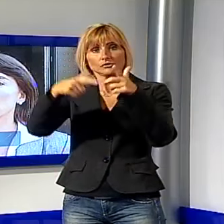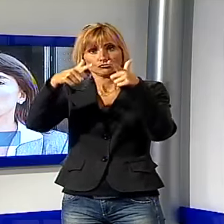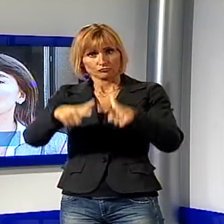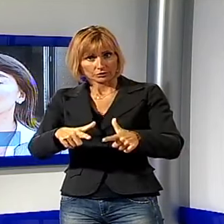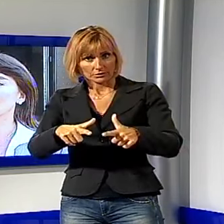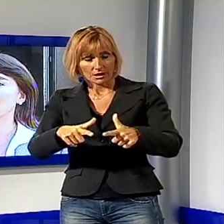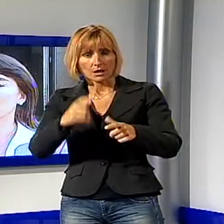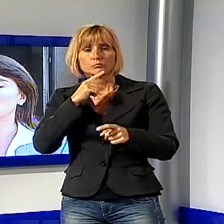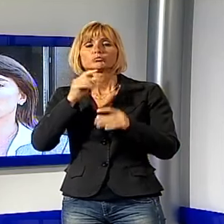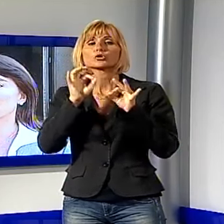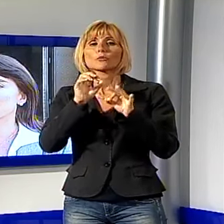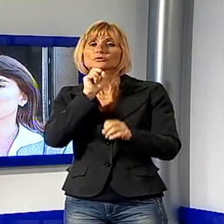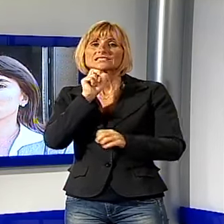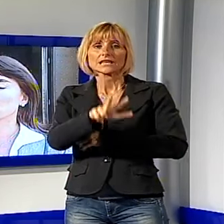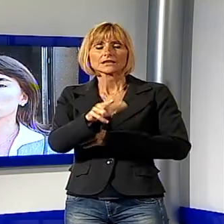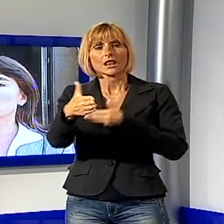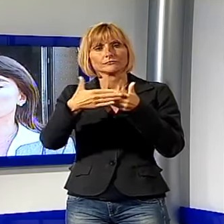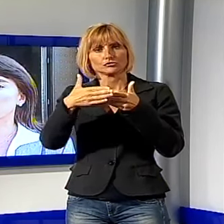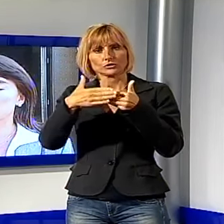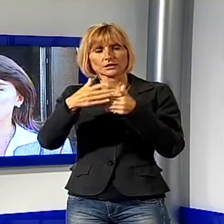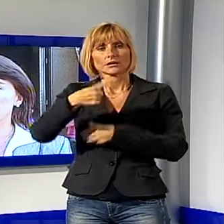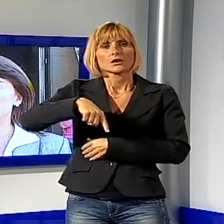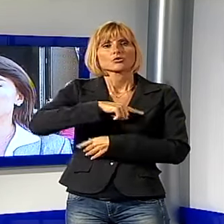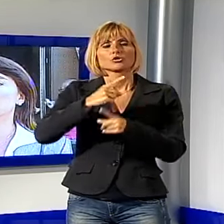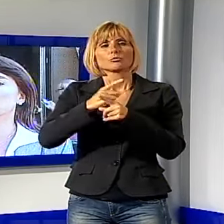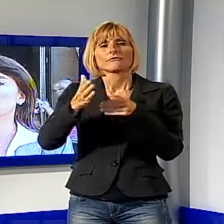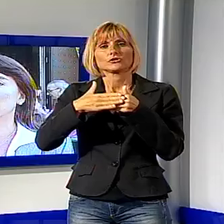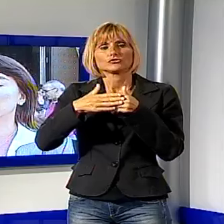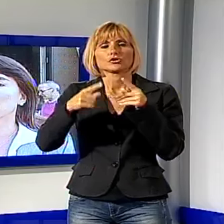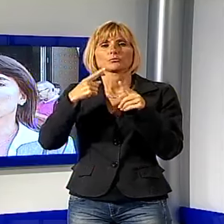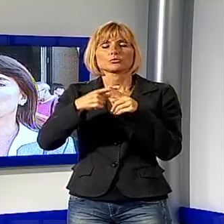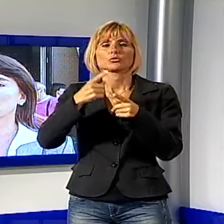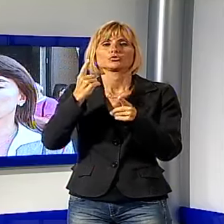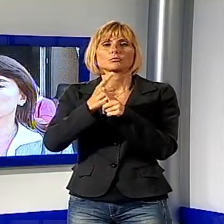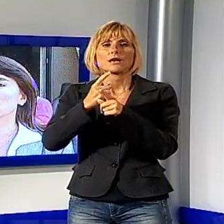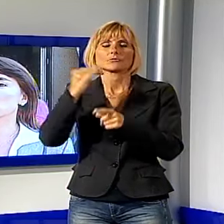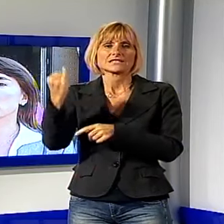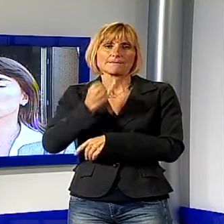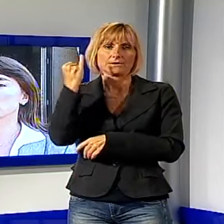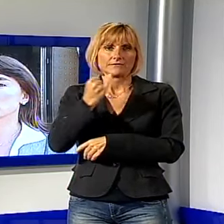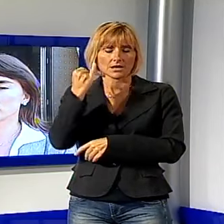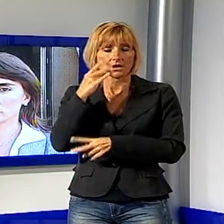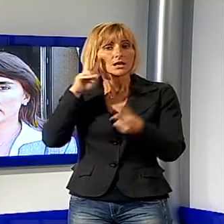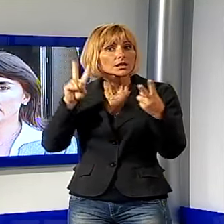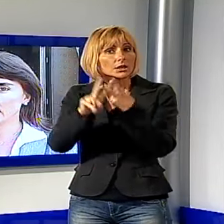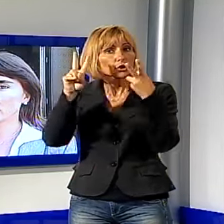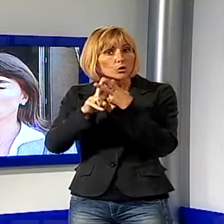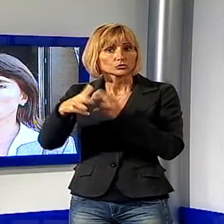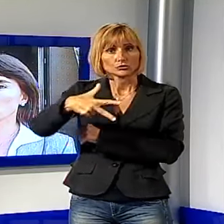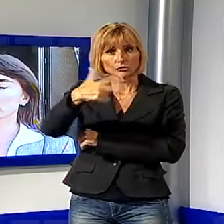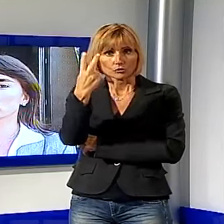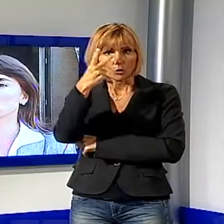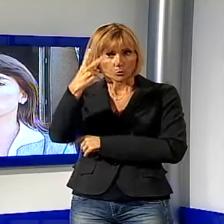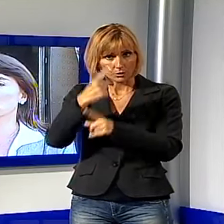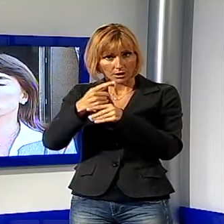di una città è proprio il segnale della vicinanza. Noi dobbiamo essere vicini e semplificare. Con gli incontri ci saranno in queste tre giornate a